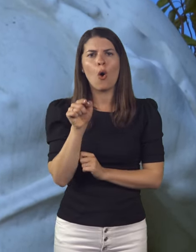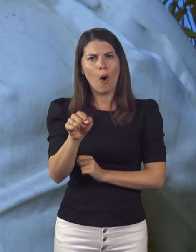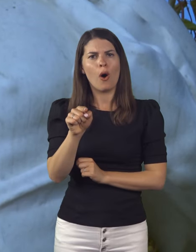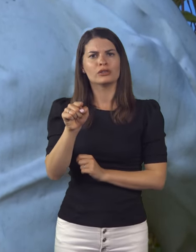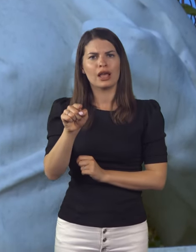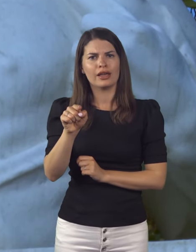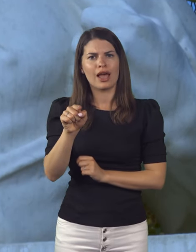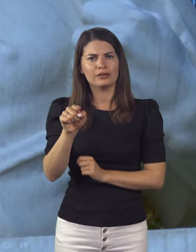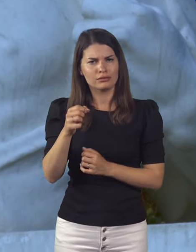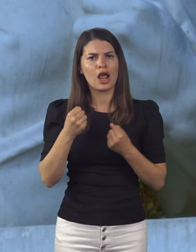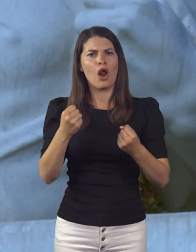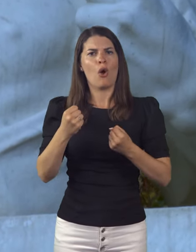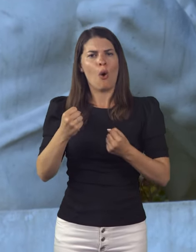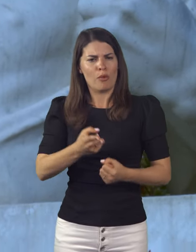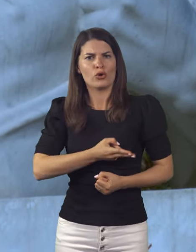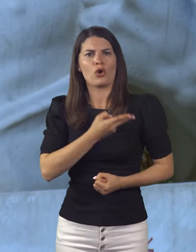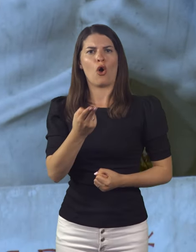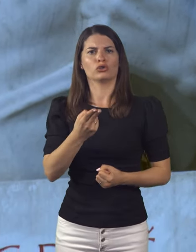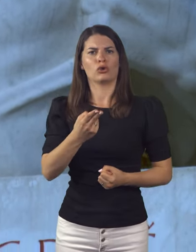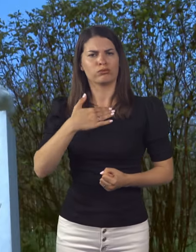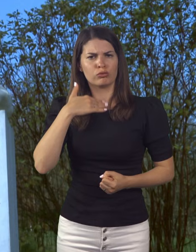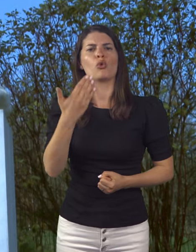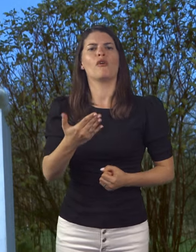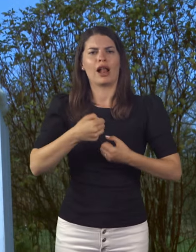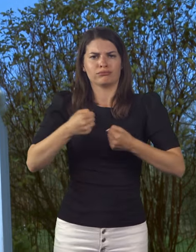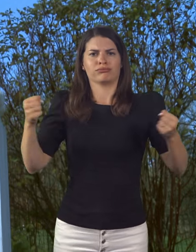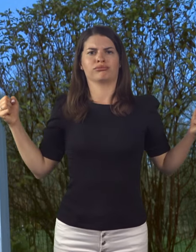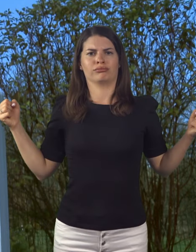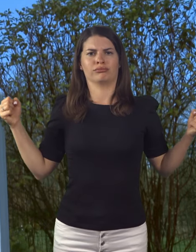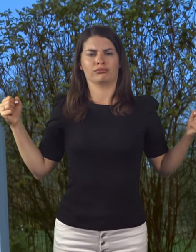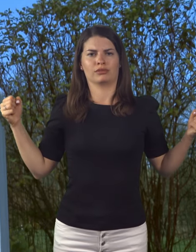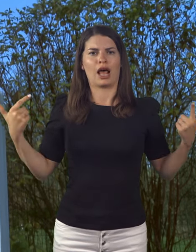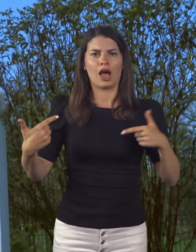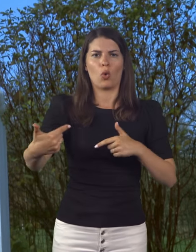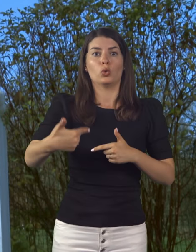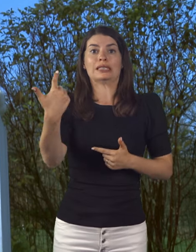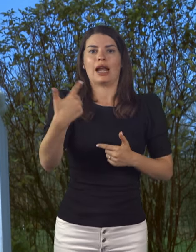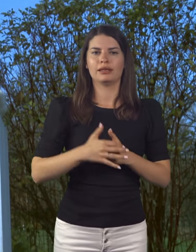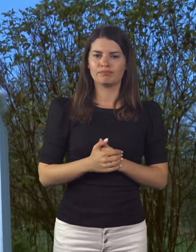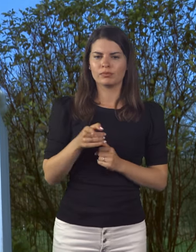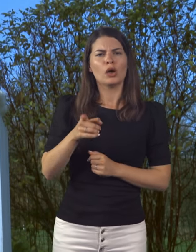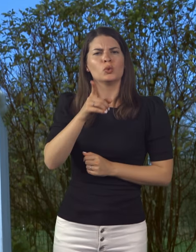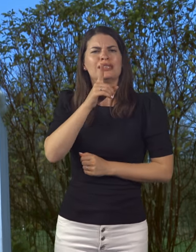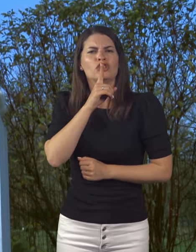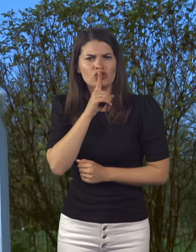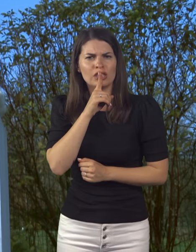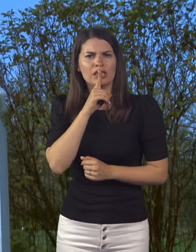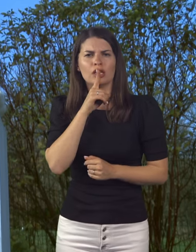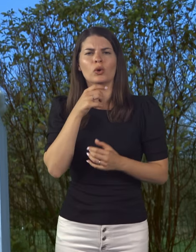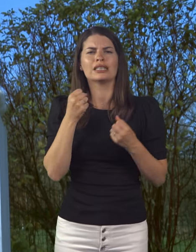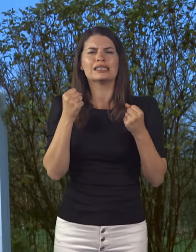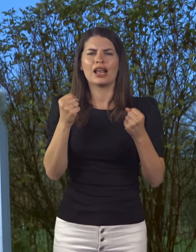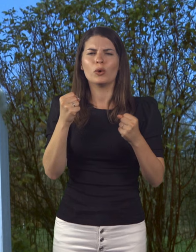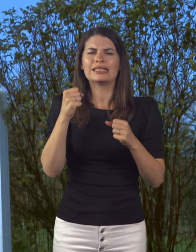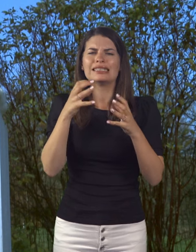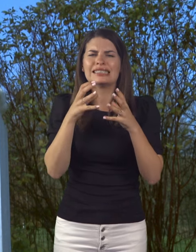kljubovalno in ponosno razporo s rajco in nastavi svoje prsa strelcu. Talec v tišini močno stiska